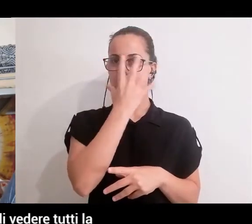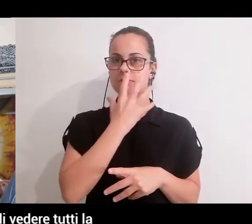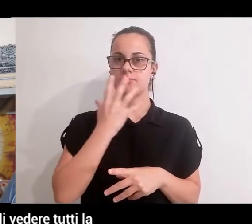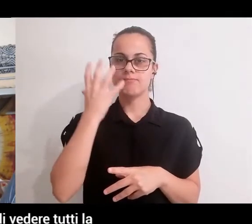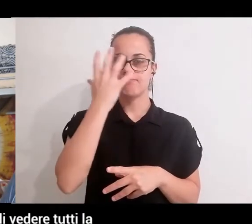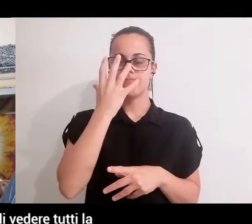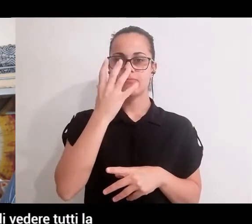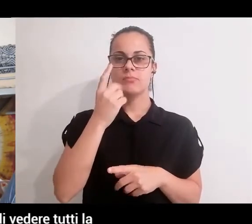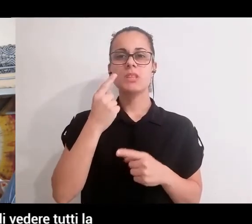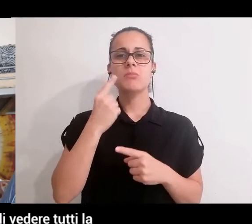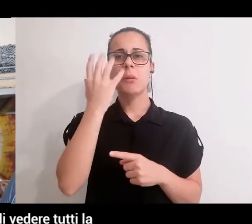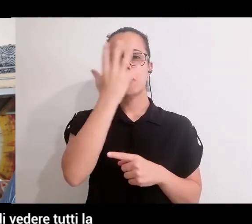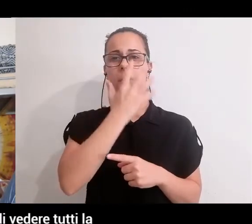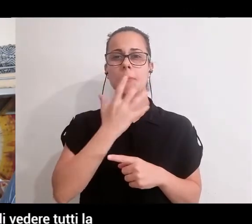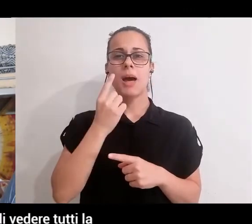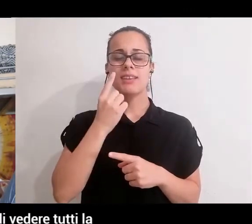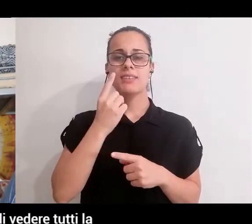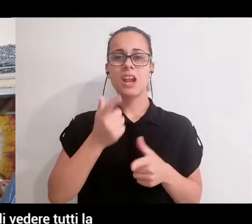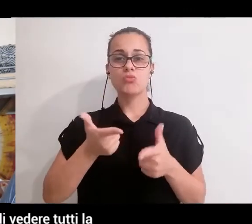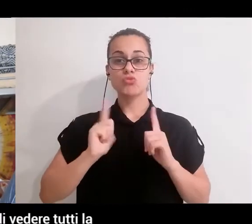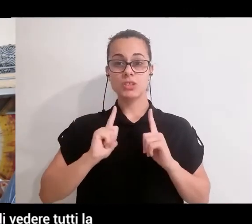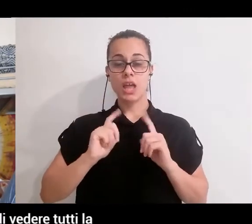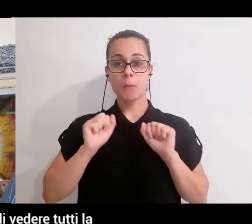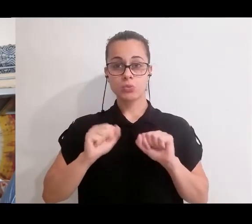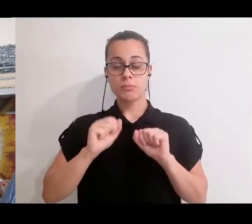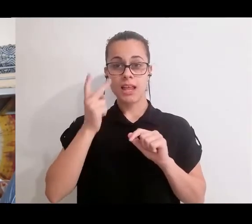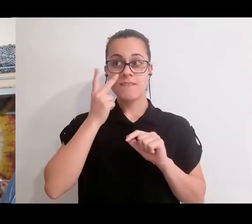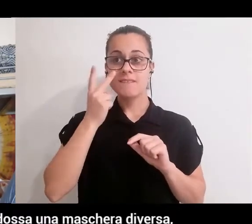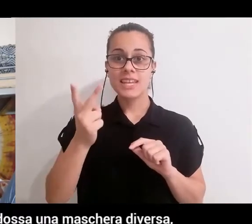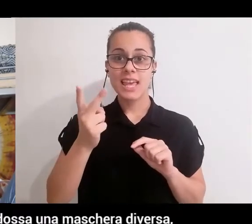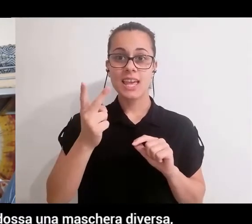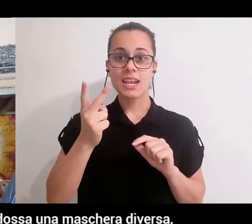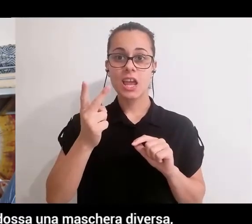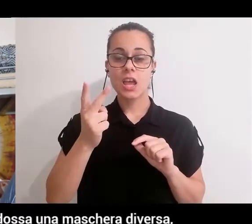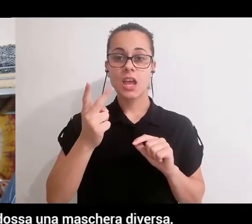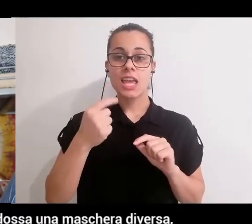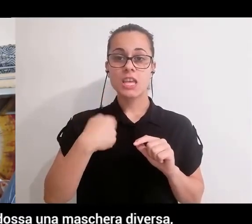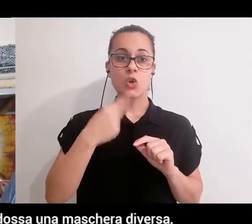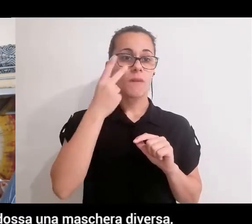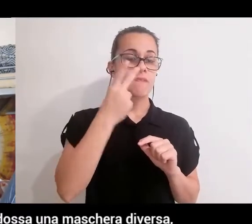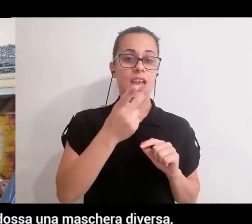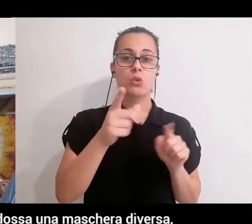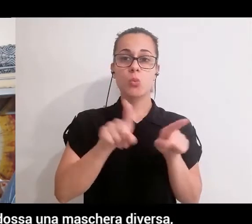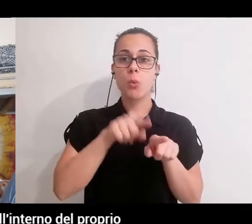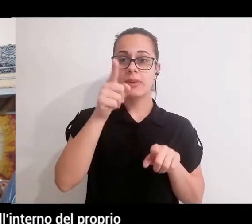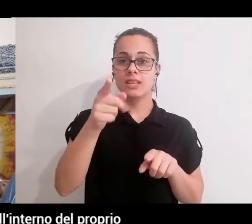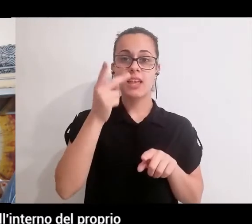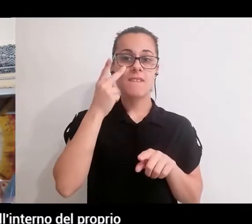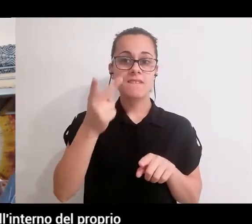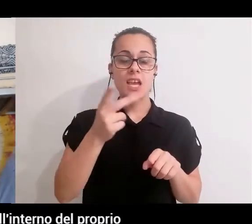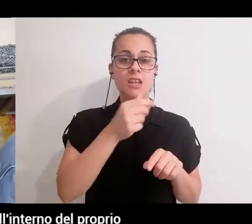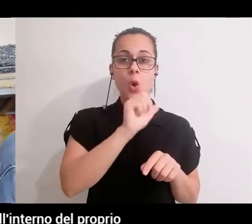veramente la capacità di vedere tutti la stessa cosa, non possiamo vederla perché ognuno indossa una maschera diversa.